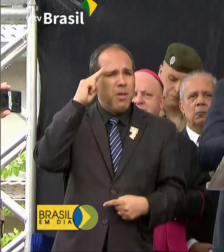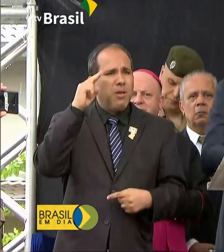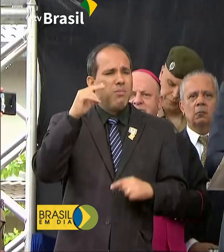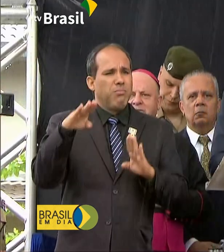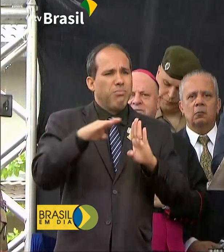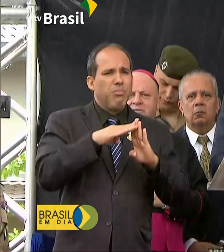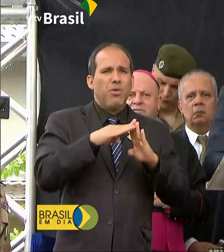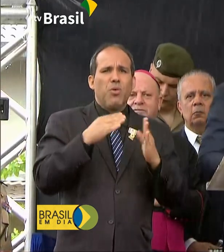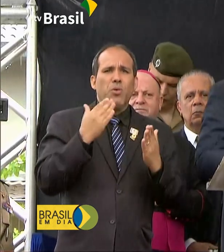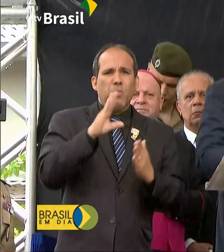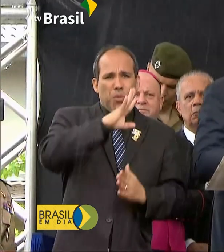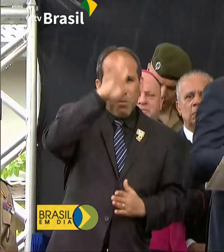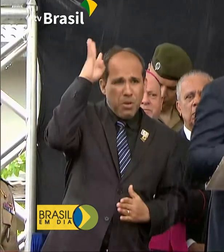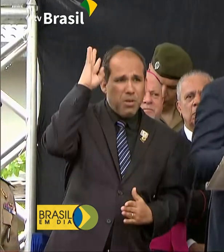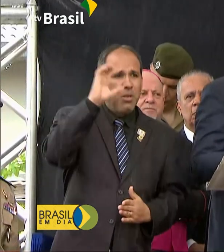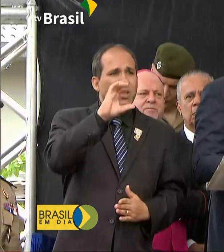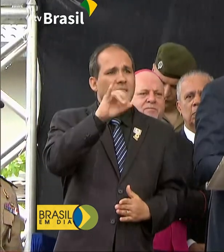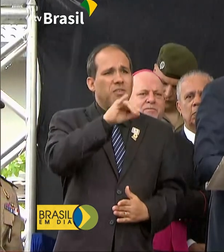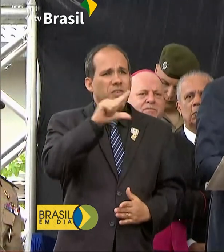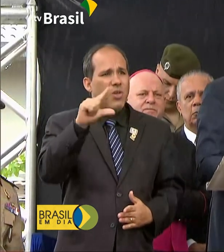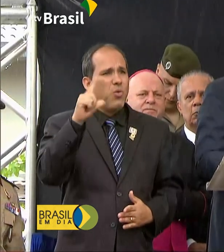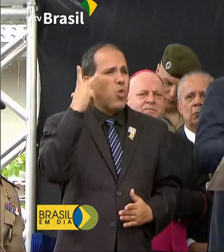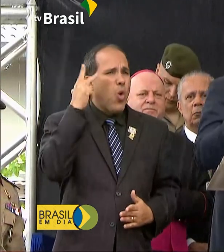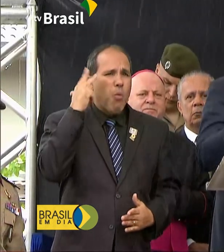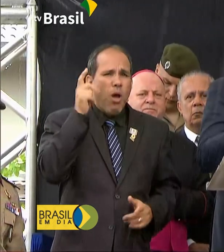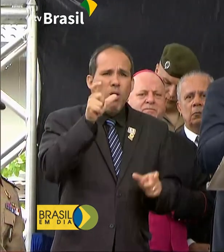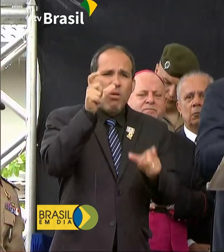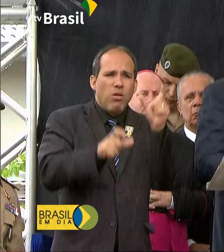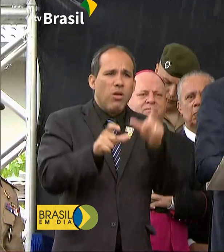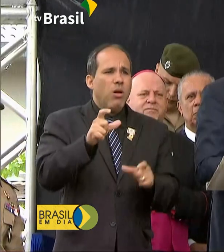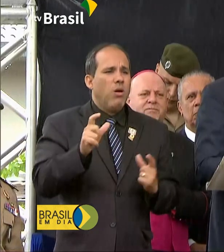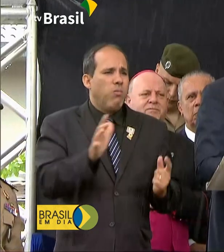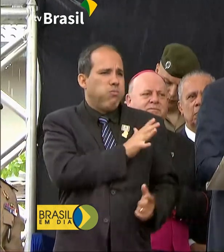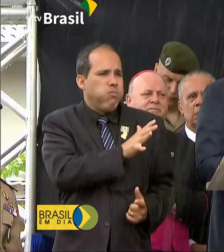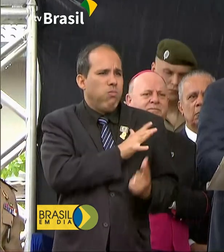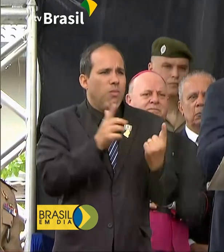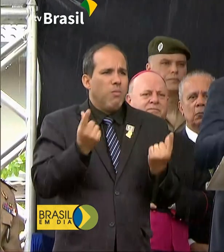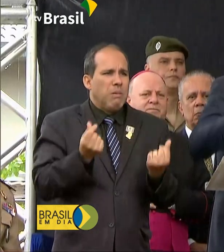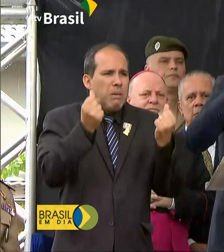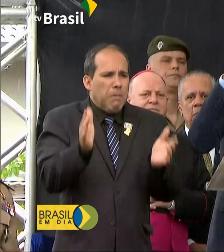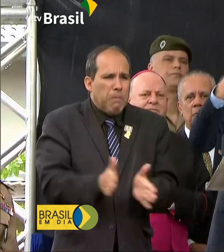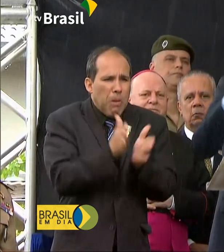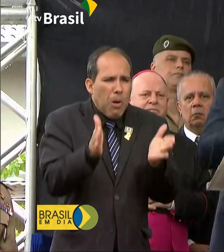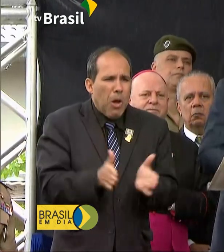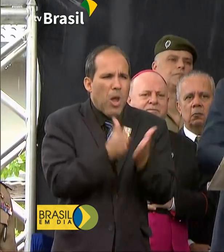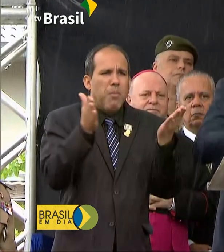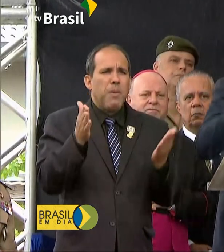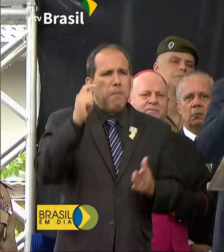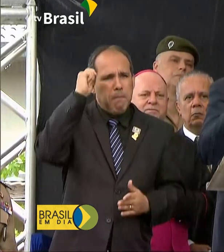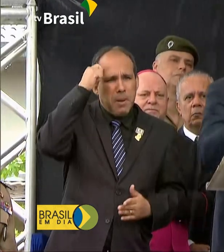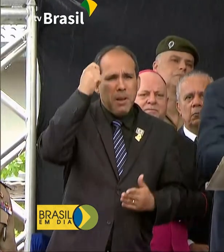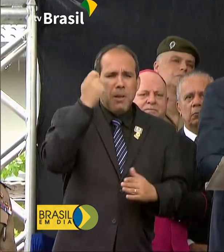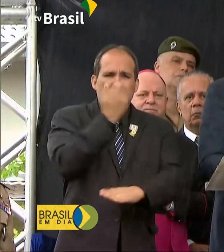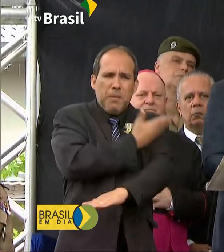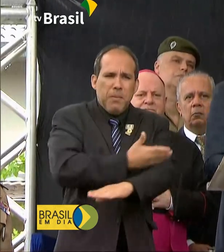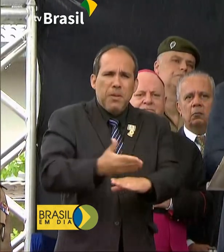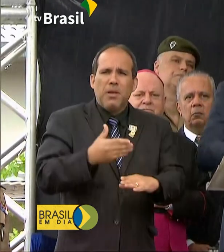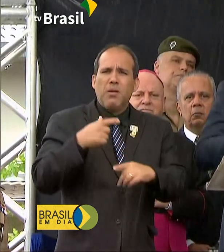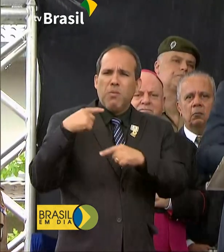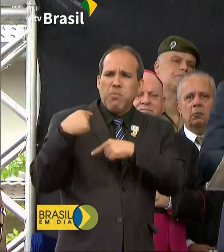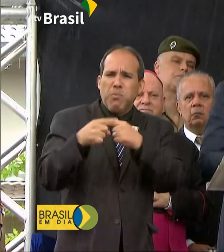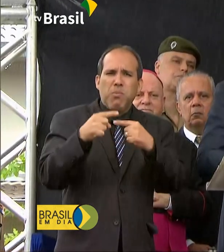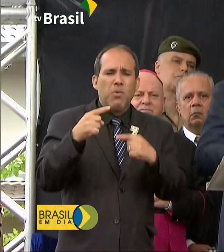Bombeiro, Polícia Civil, civis de maneira geral, ricos, pobres, brancos, afrodescendentes, amarelos.